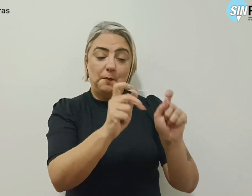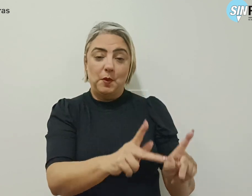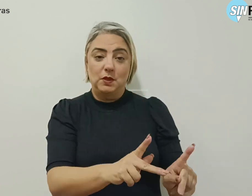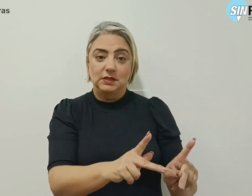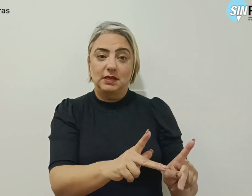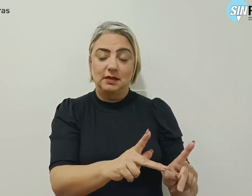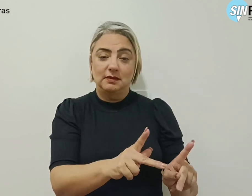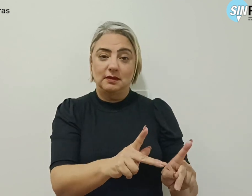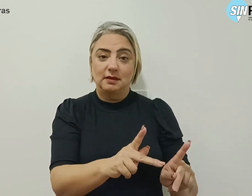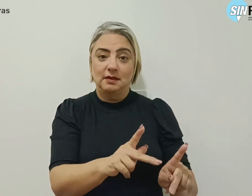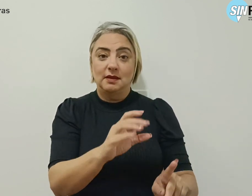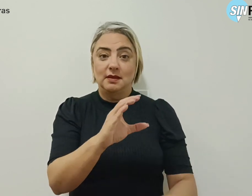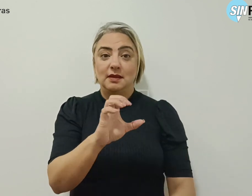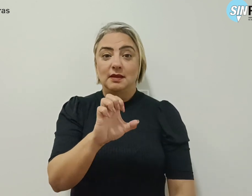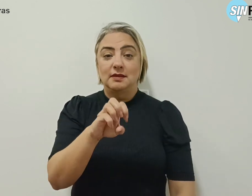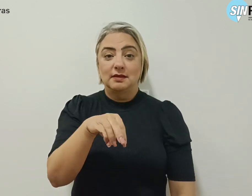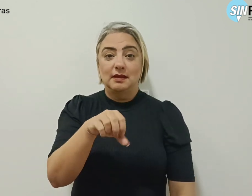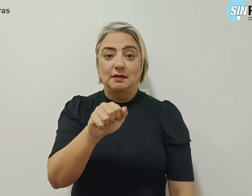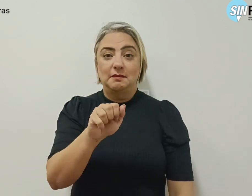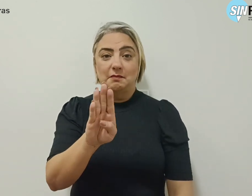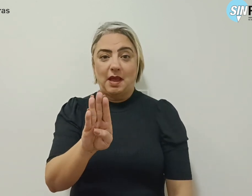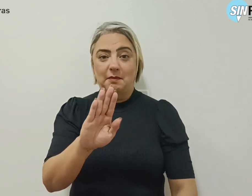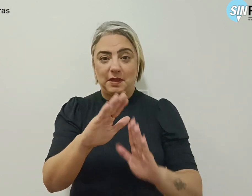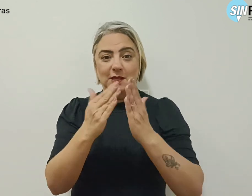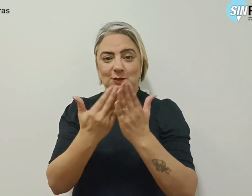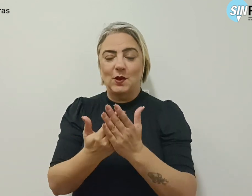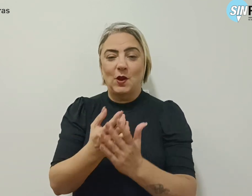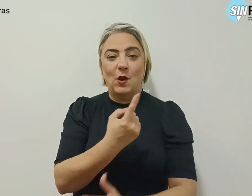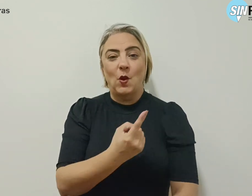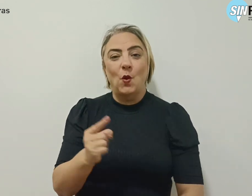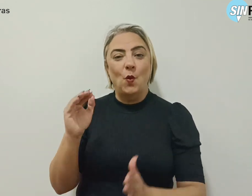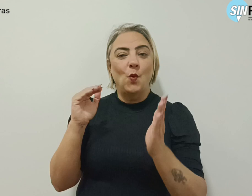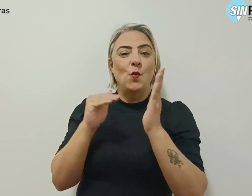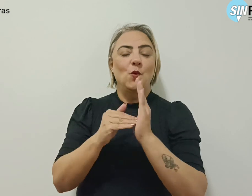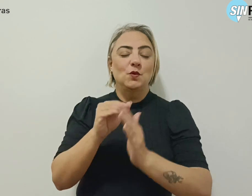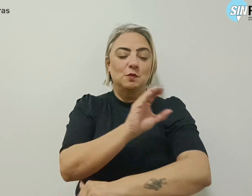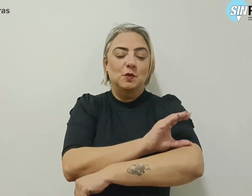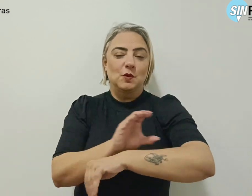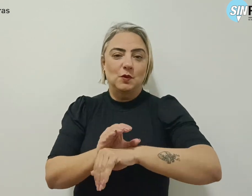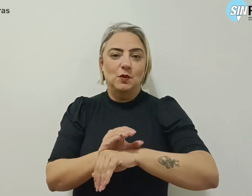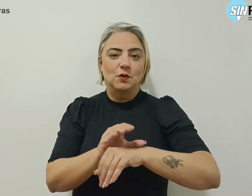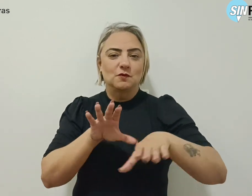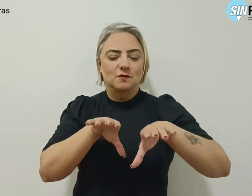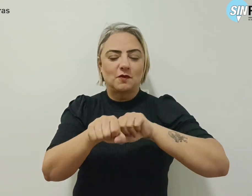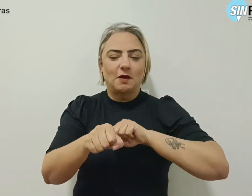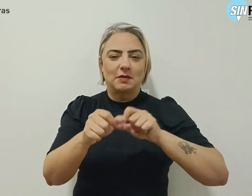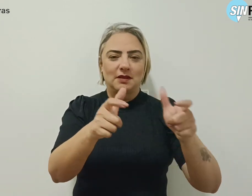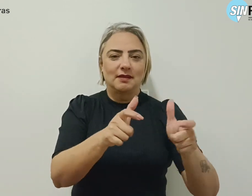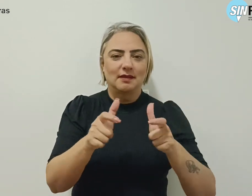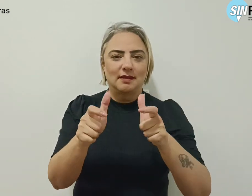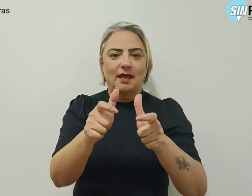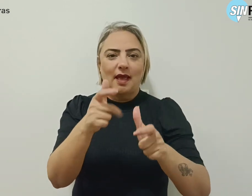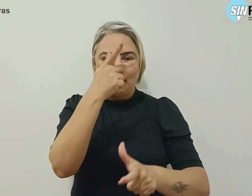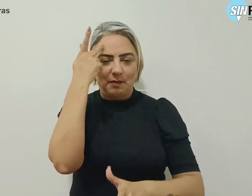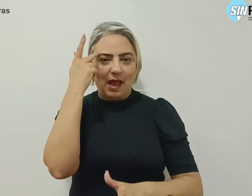no CEMAB. O último curso de formação por território para aposentados do